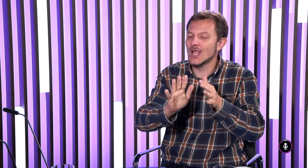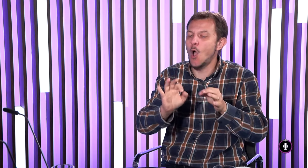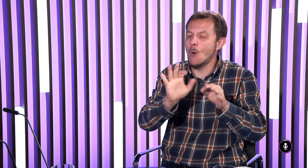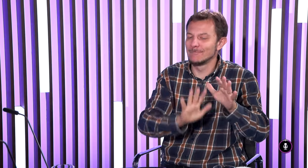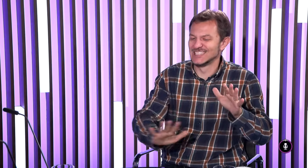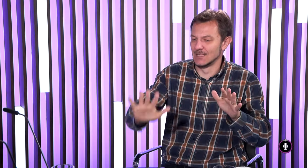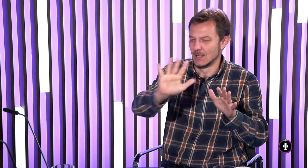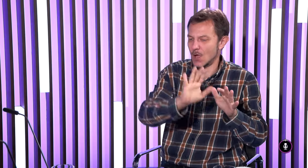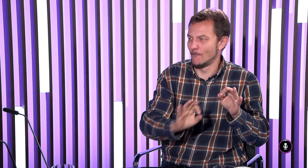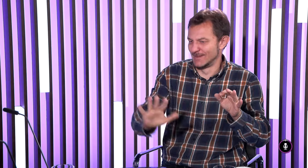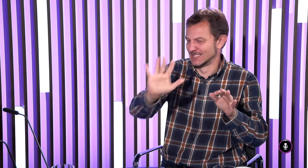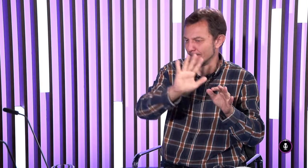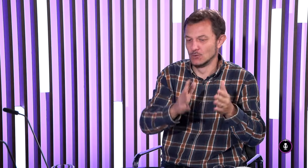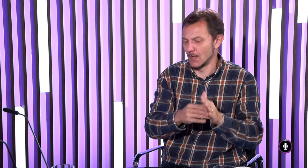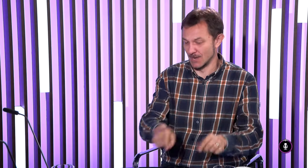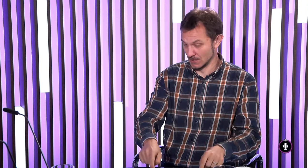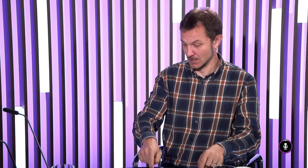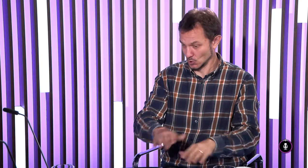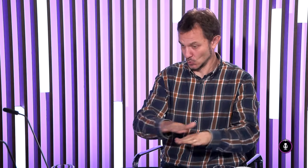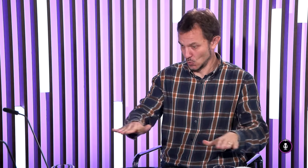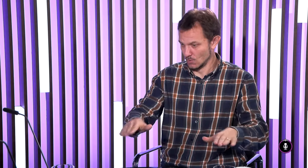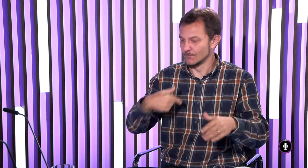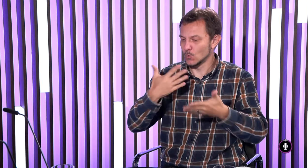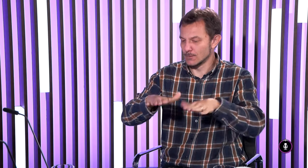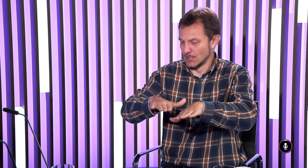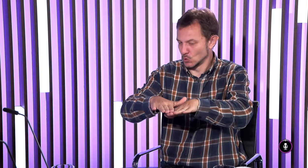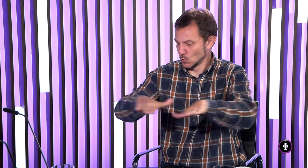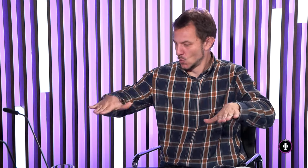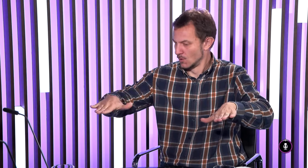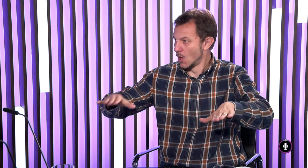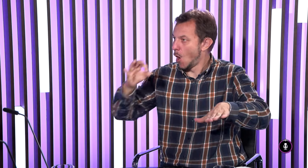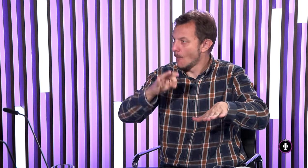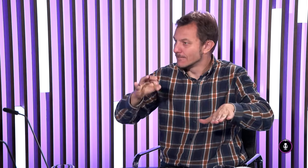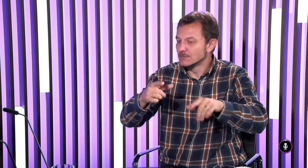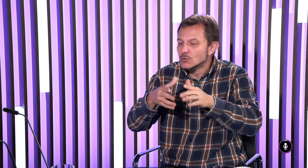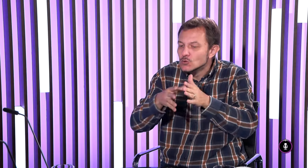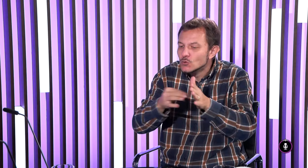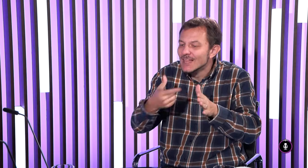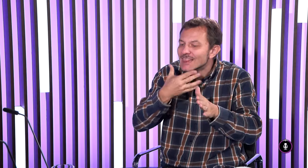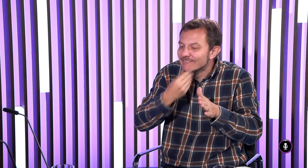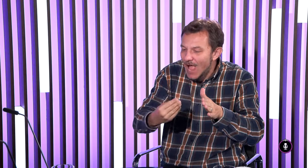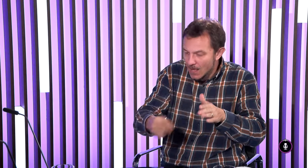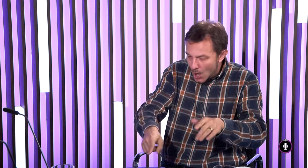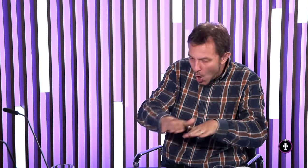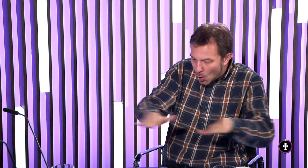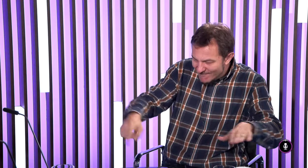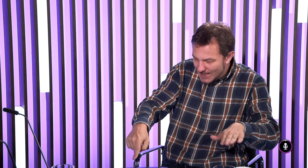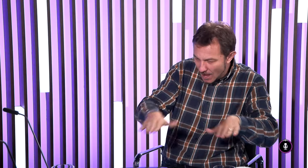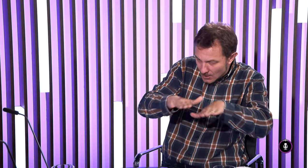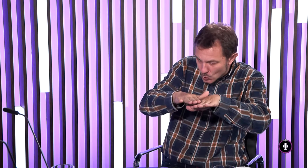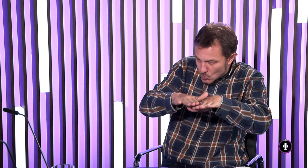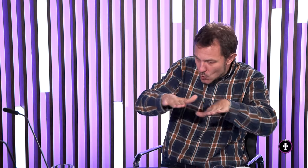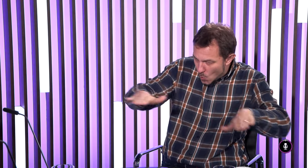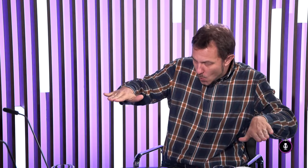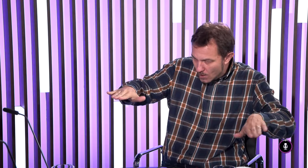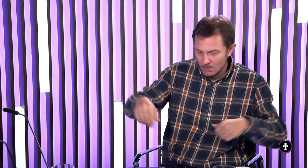sa používajú posunky, ktoré sú takzvané obecné, napríklad stôl, tak toho posunkujeme, lebo pozeráme sa